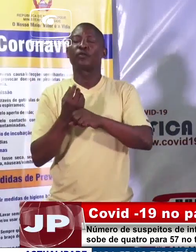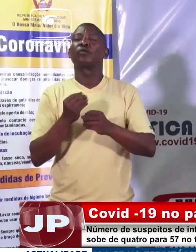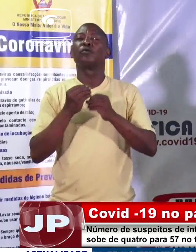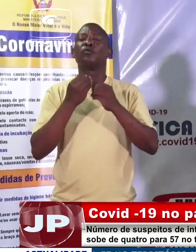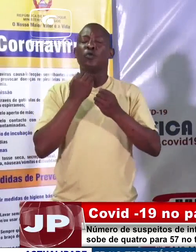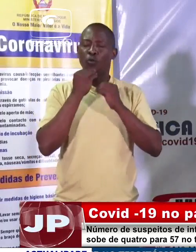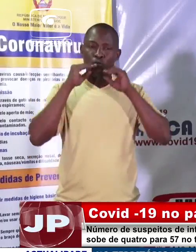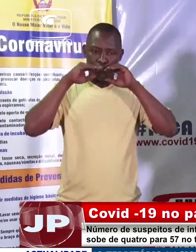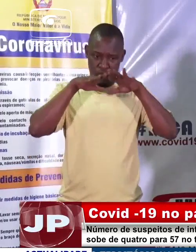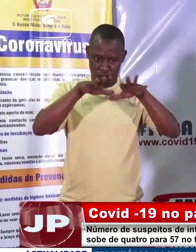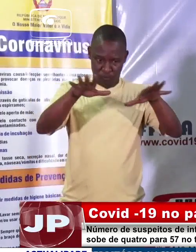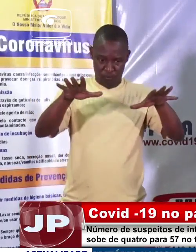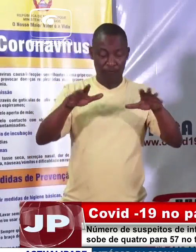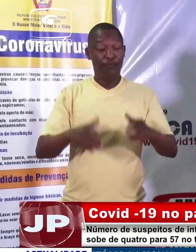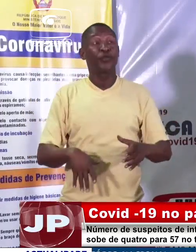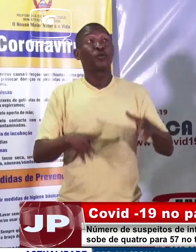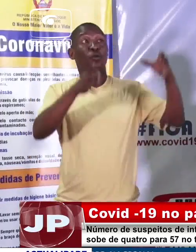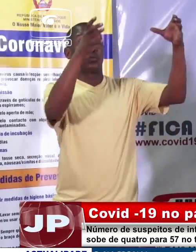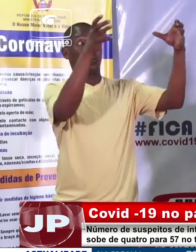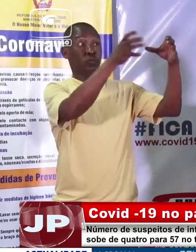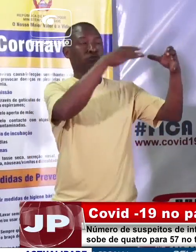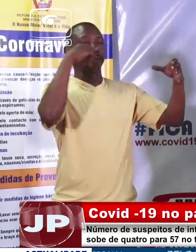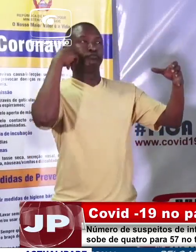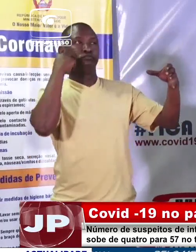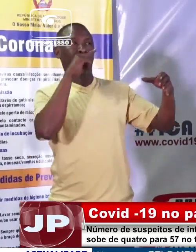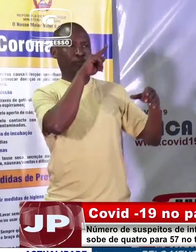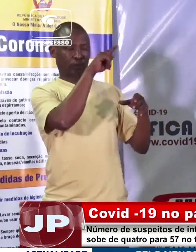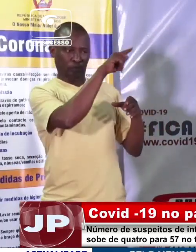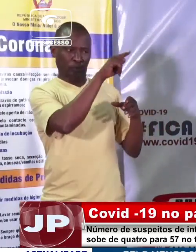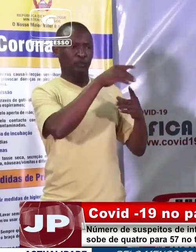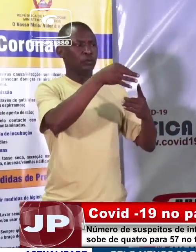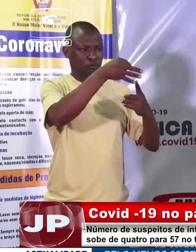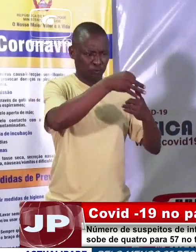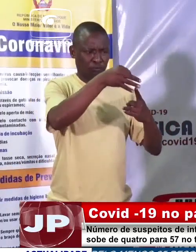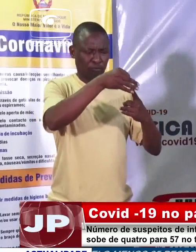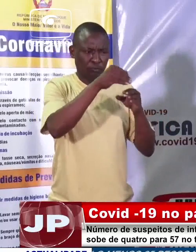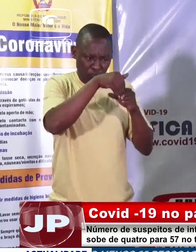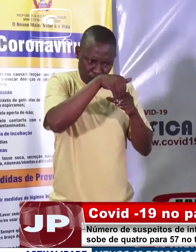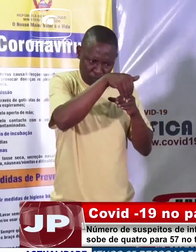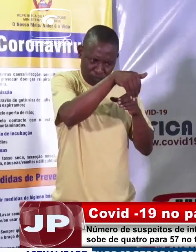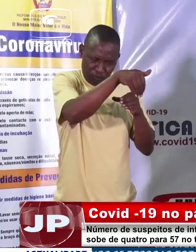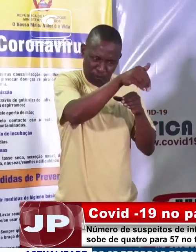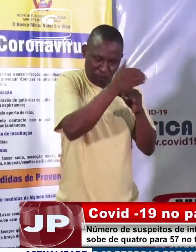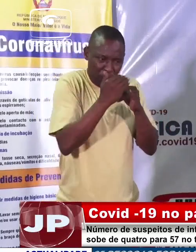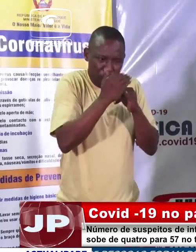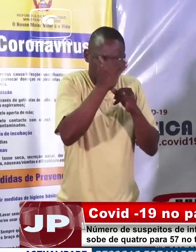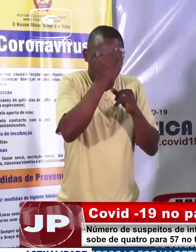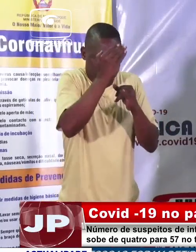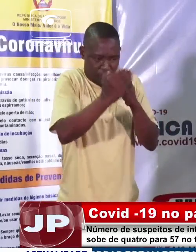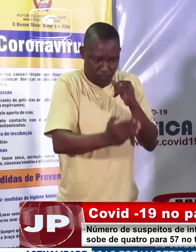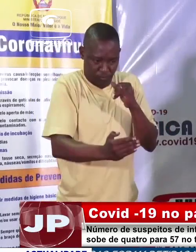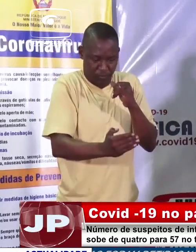que está em Cabo Delgado está em fase de término do processo de cumprimento das amostras dos indivíduos adicionais